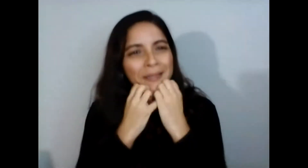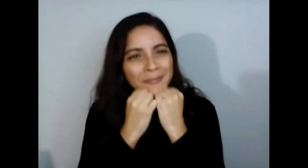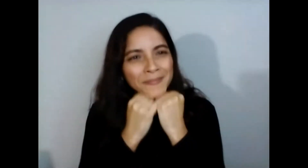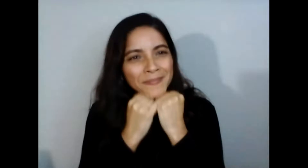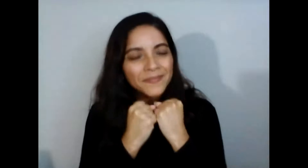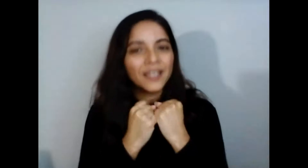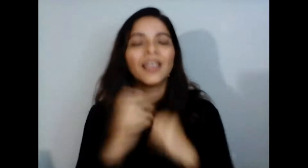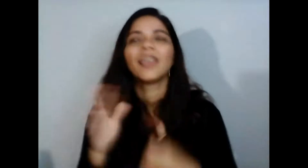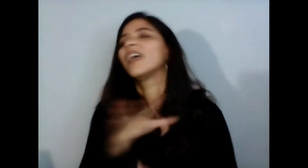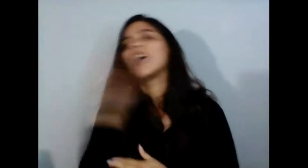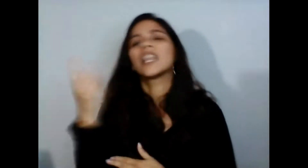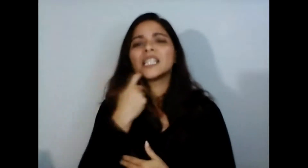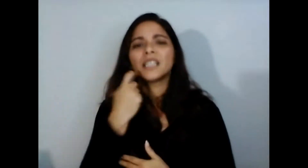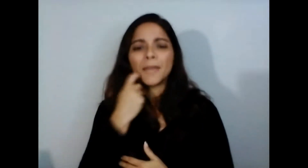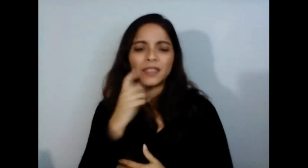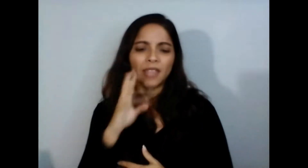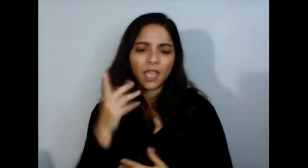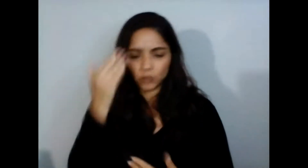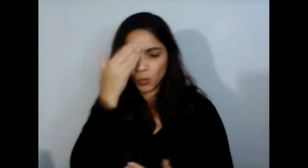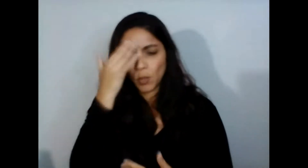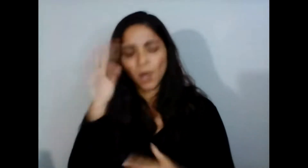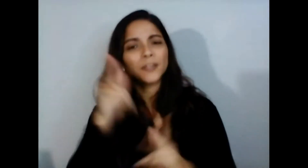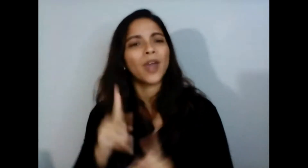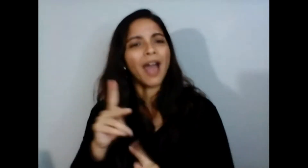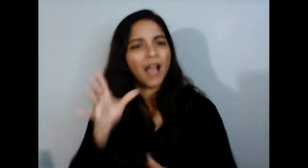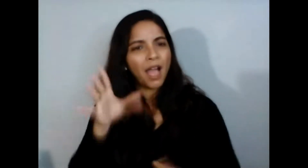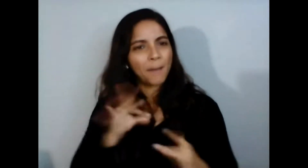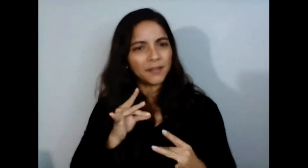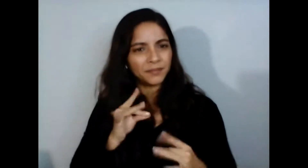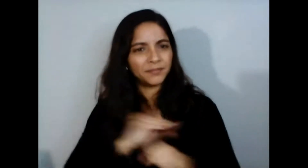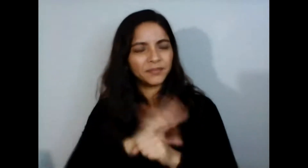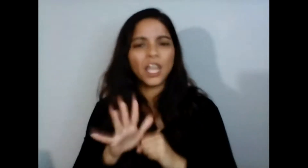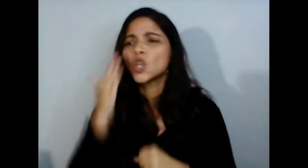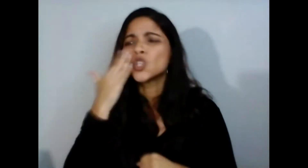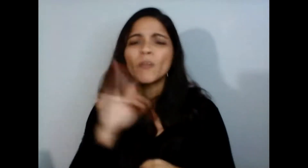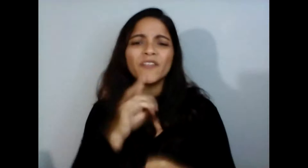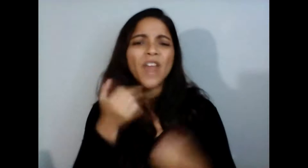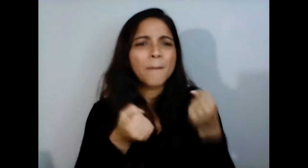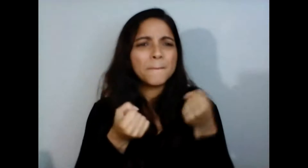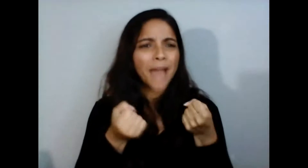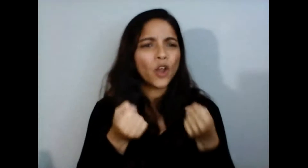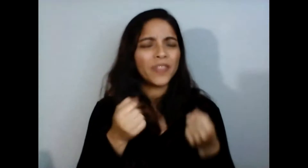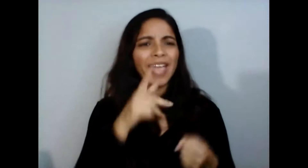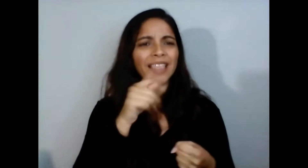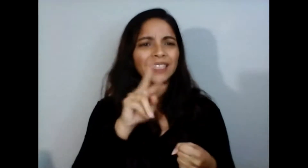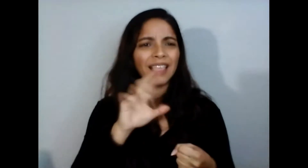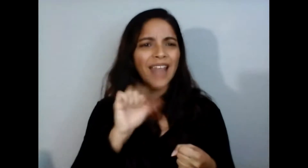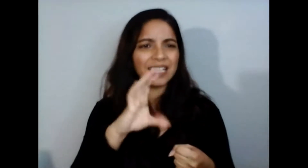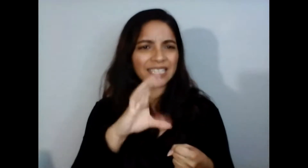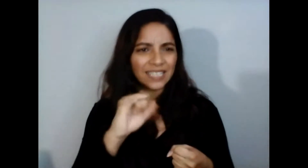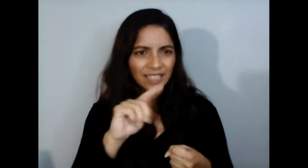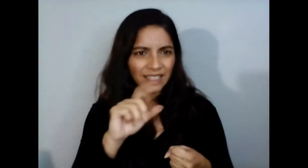transporte que él utilizaba o si fue en el mismo donde se dializaba pero lamentablemente pues ya él estaba